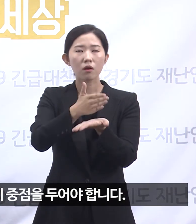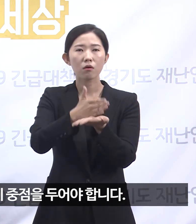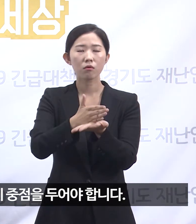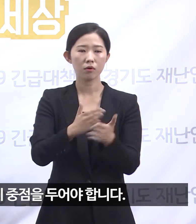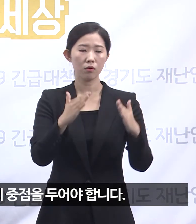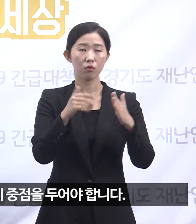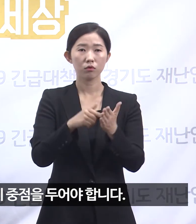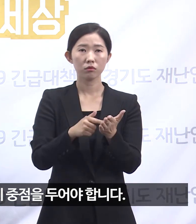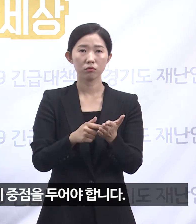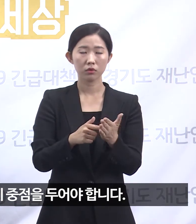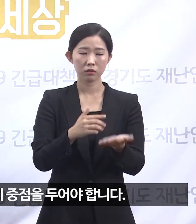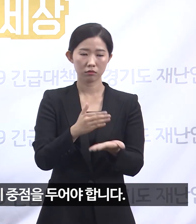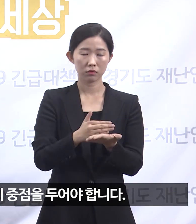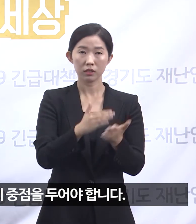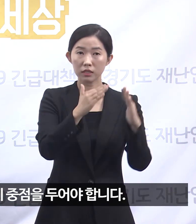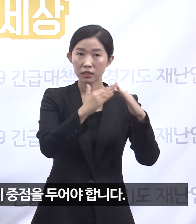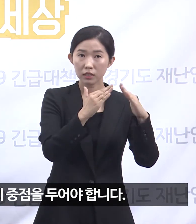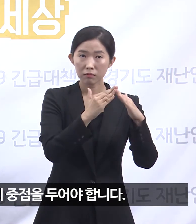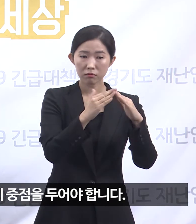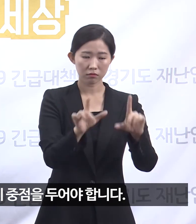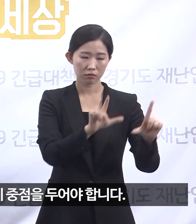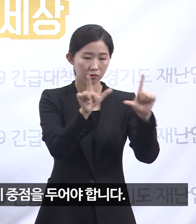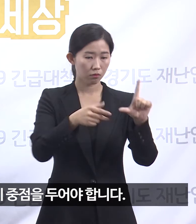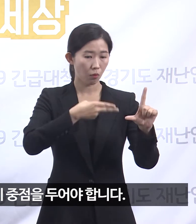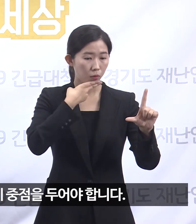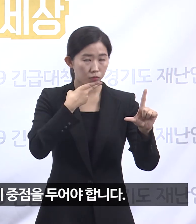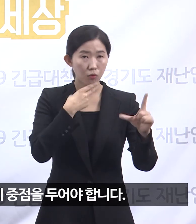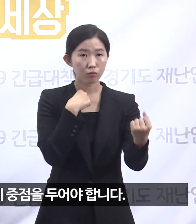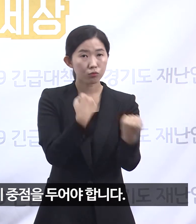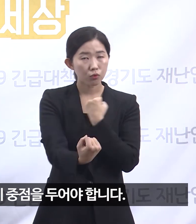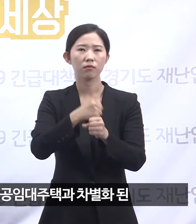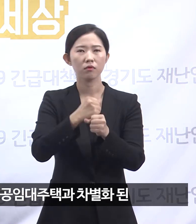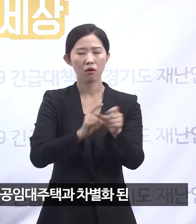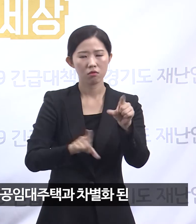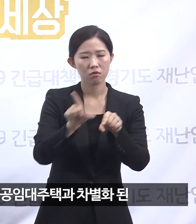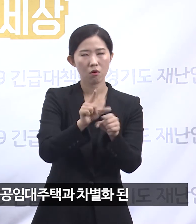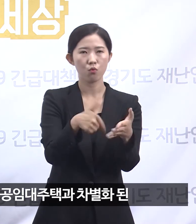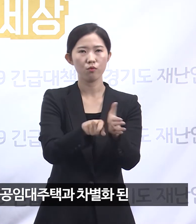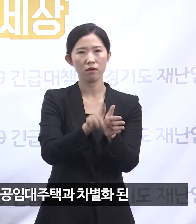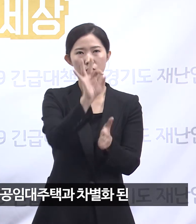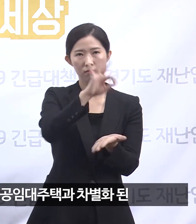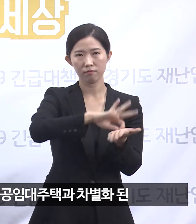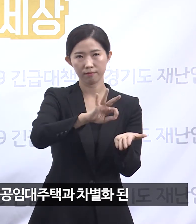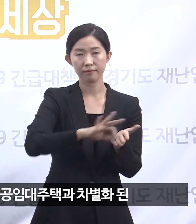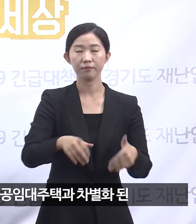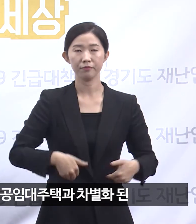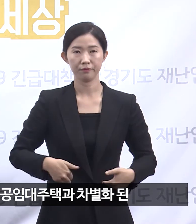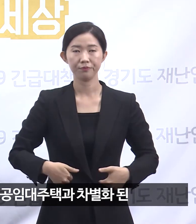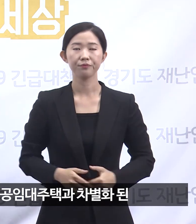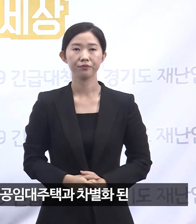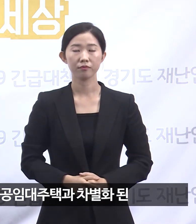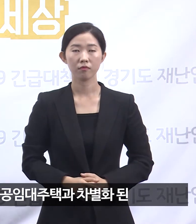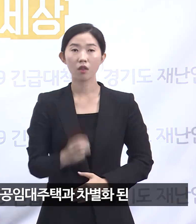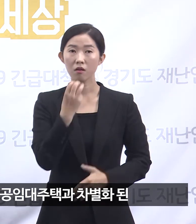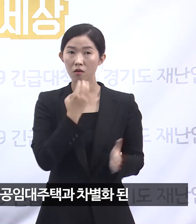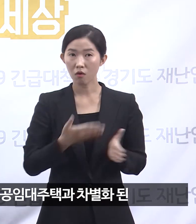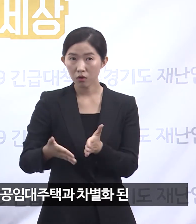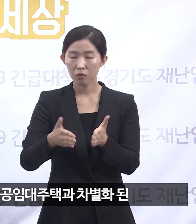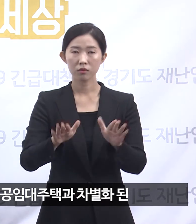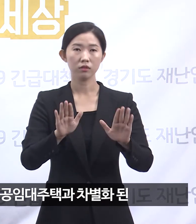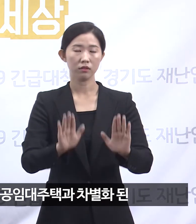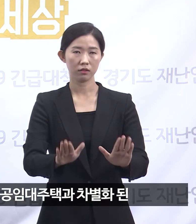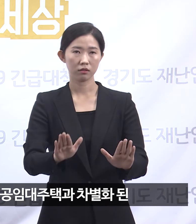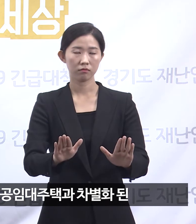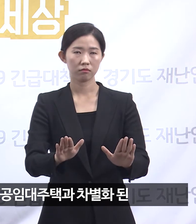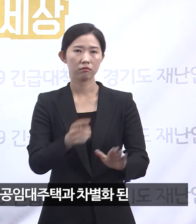주택의 억제를 중점적으로 해야 된다는 말씀을 드립니다. 경기도는 기존 영세서민대상의